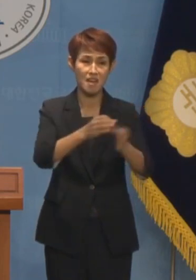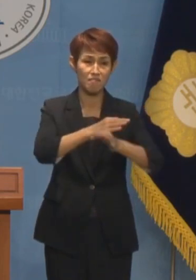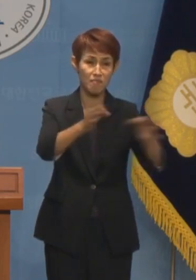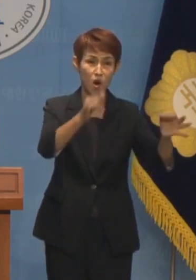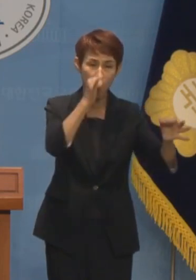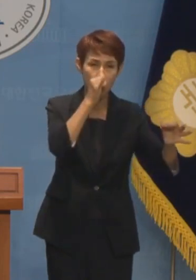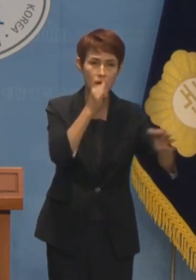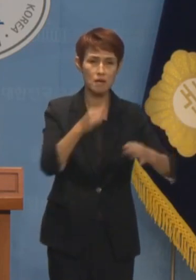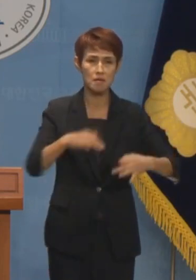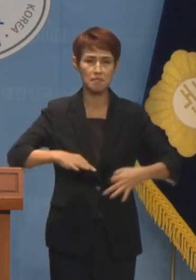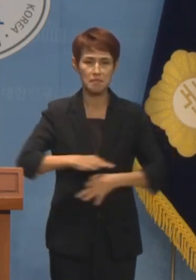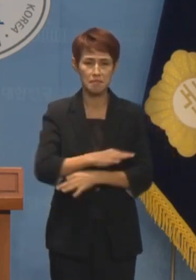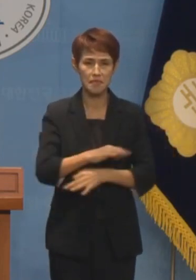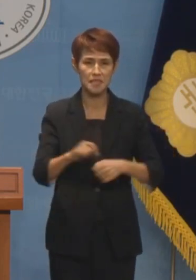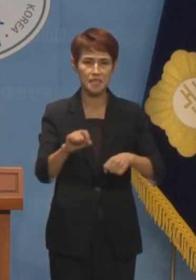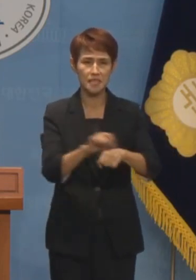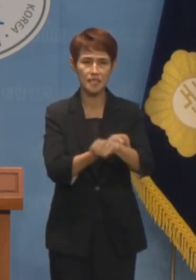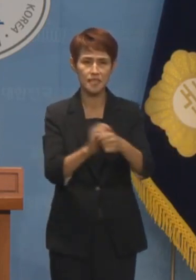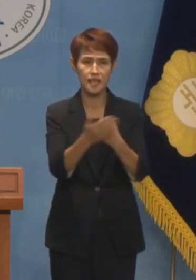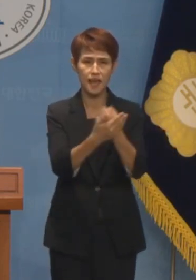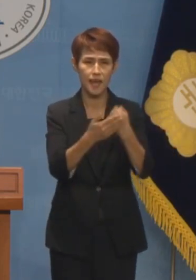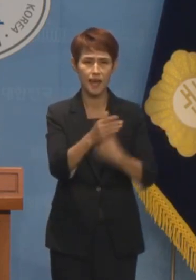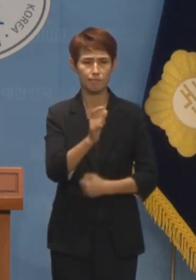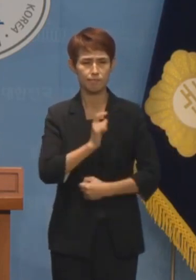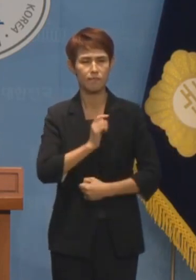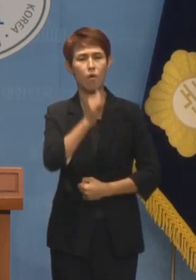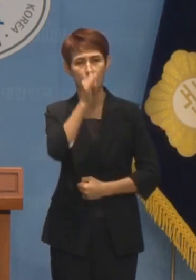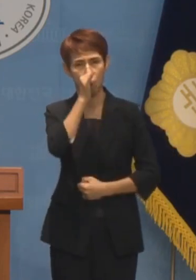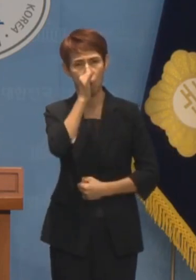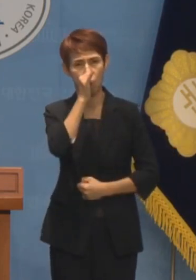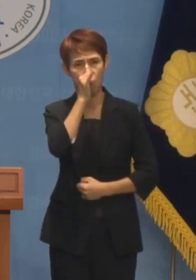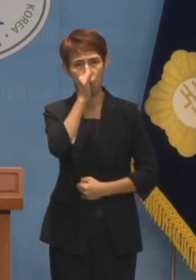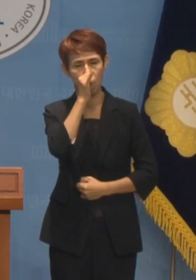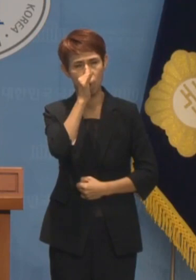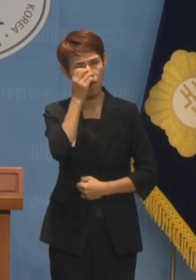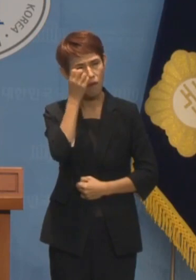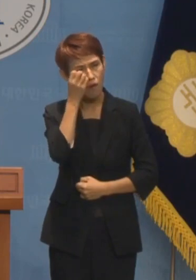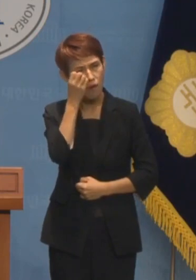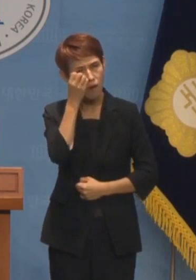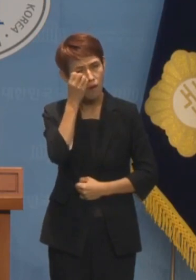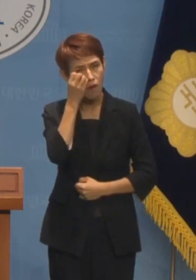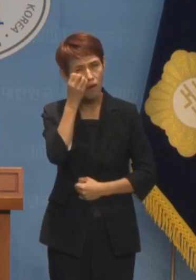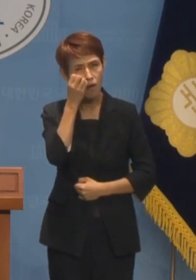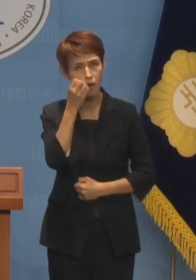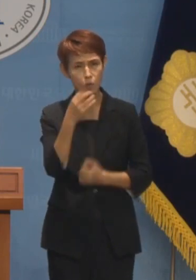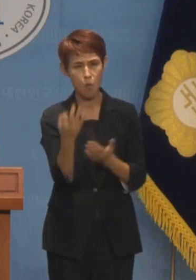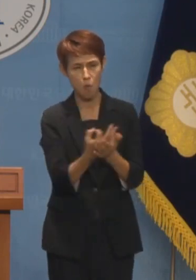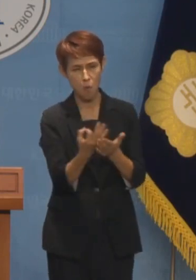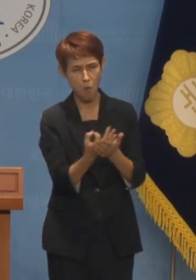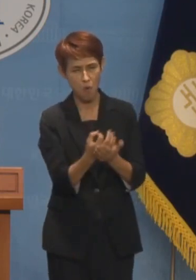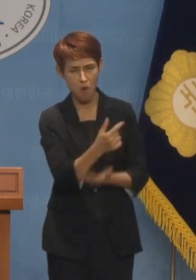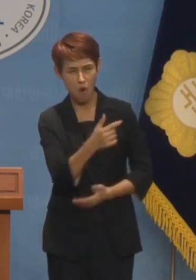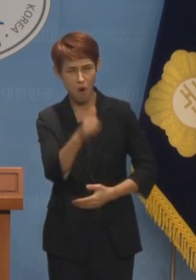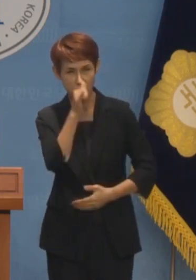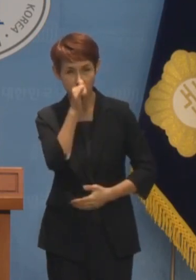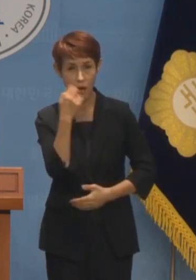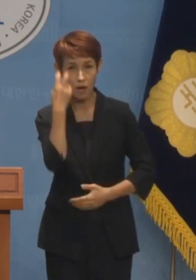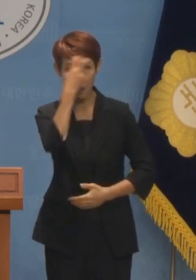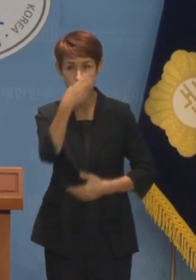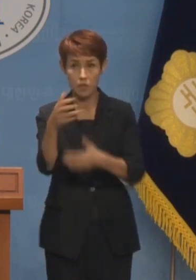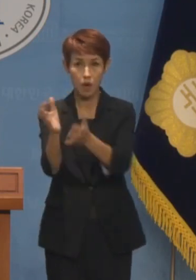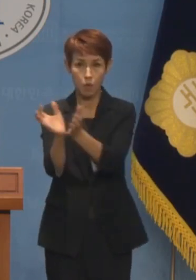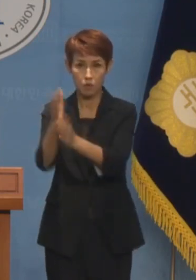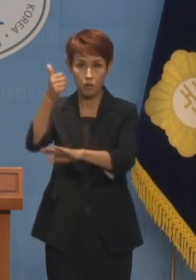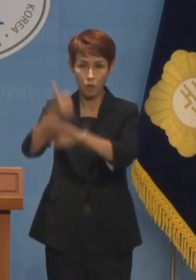비리, 특혜 의혹을 받았고 석연 차는 경로로 수십억 대의 수익을 챙겼다는 감사원, 감사